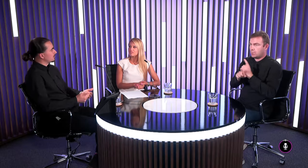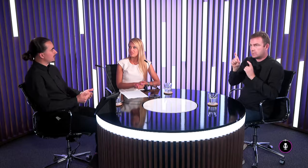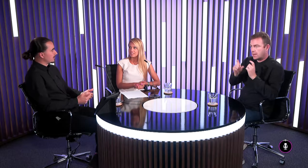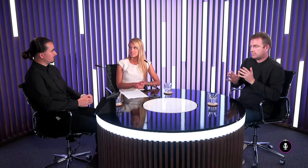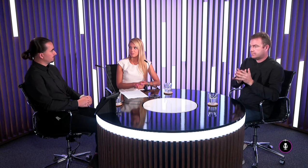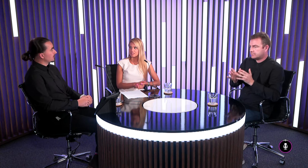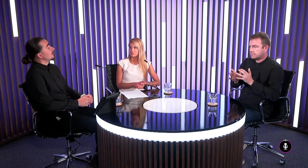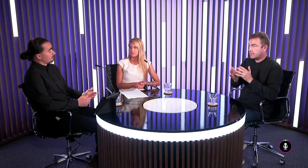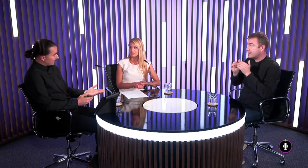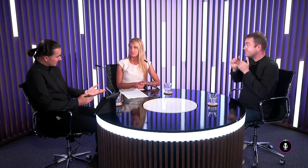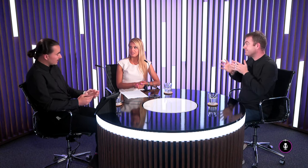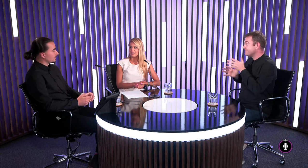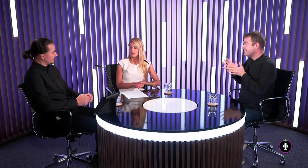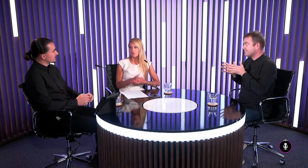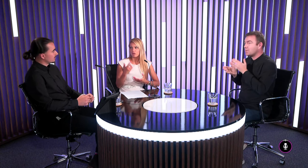nepočujúci potom aj príjme